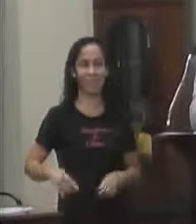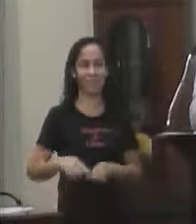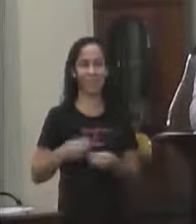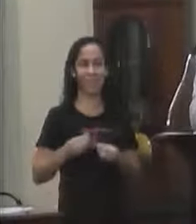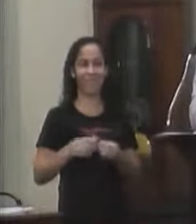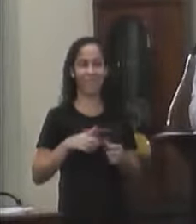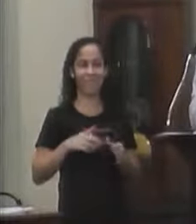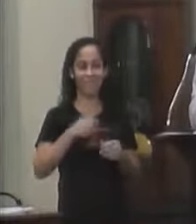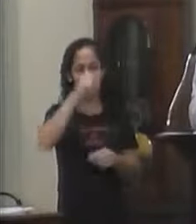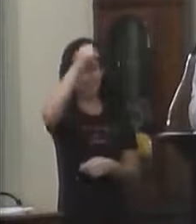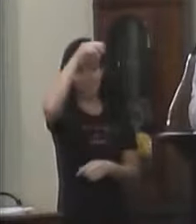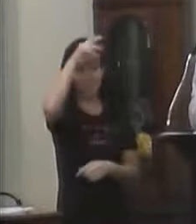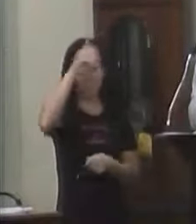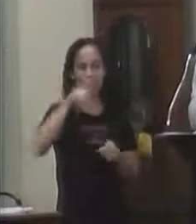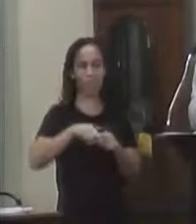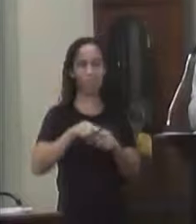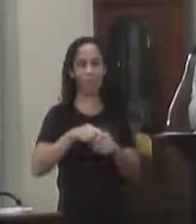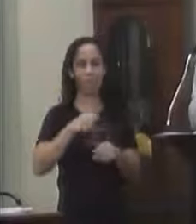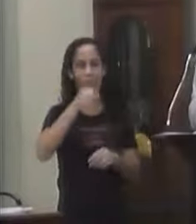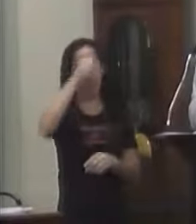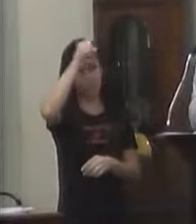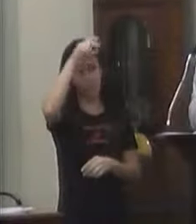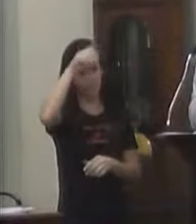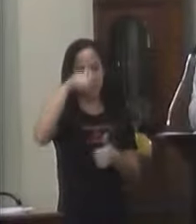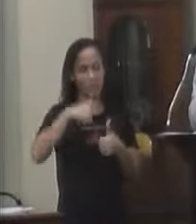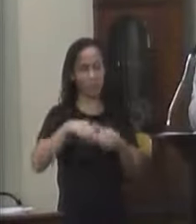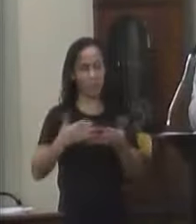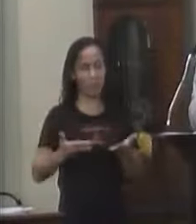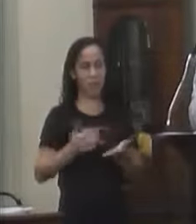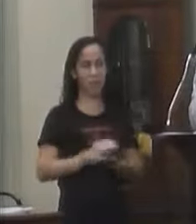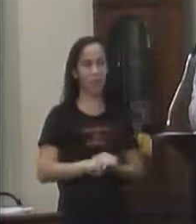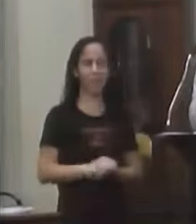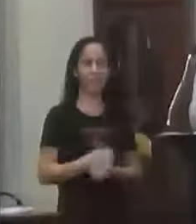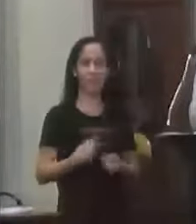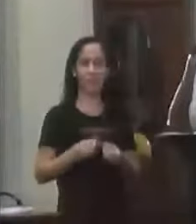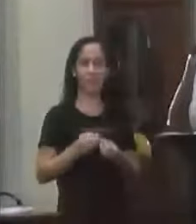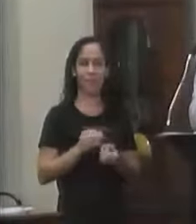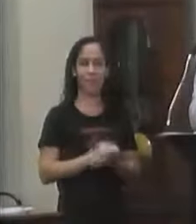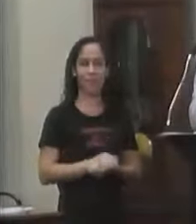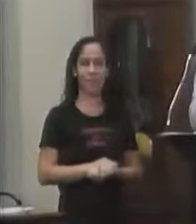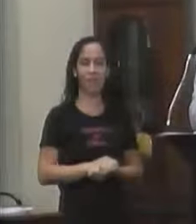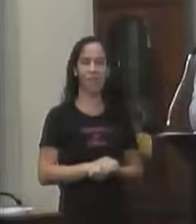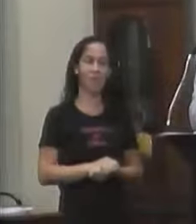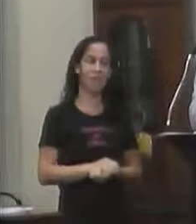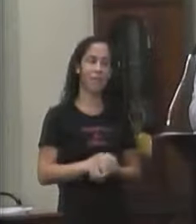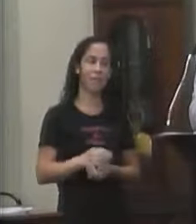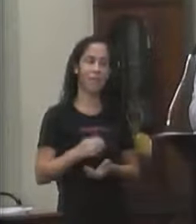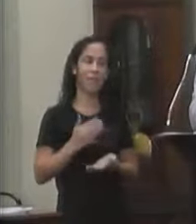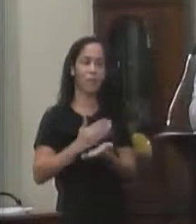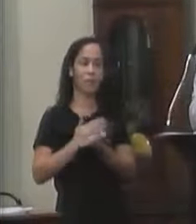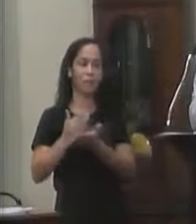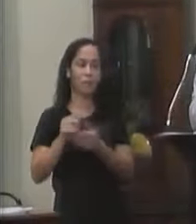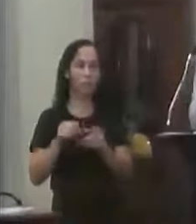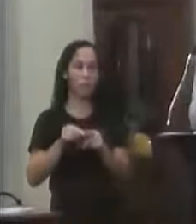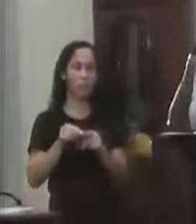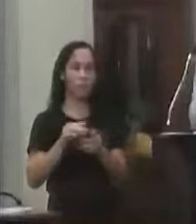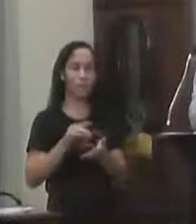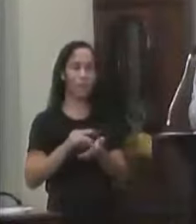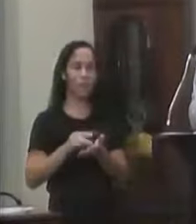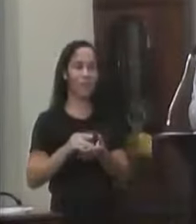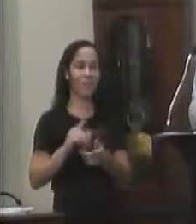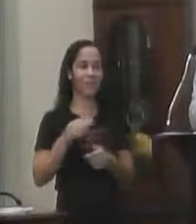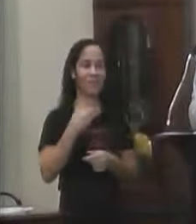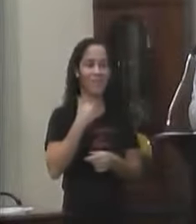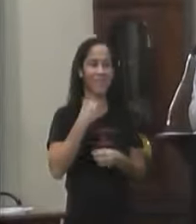lei municipal Que foi o prefeito Fernandinho Nessa gestão Que foi Sancionada Então não pode